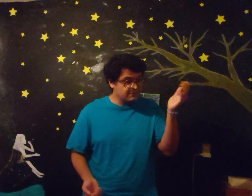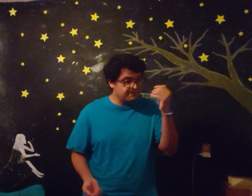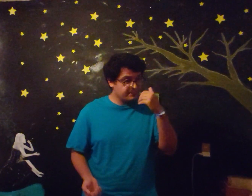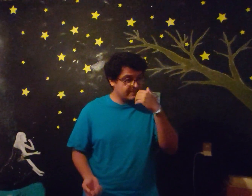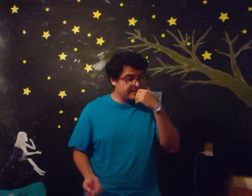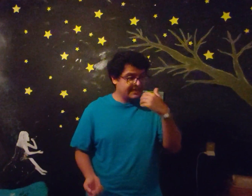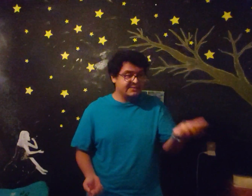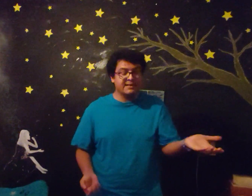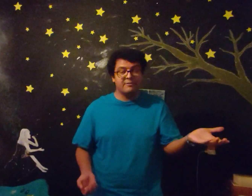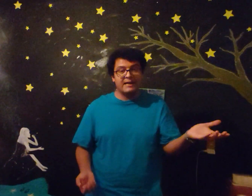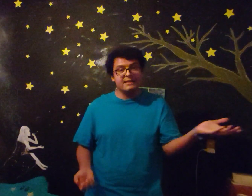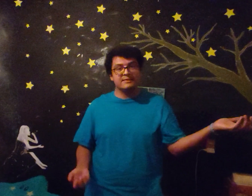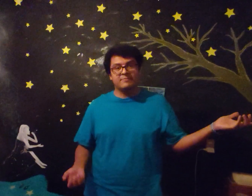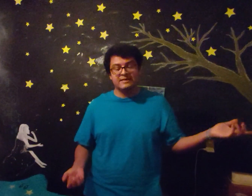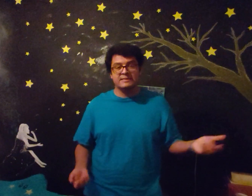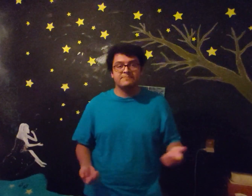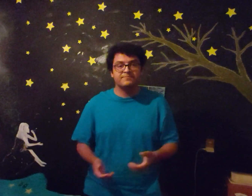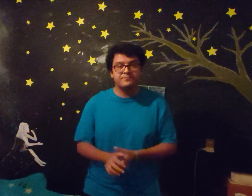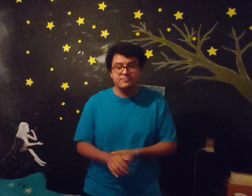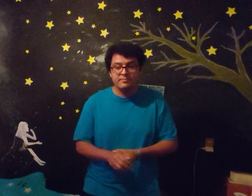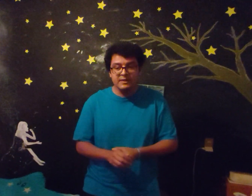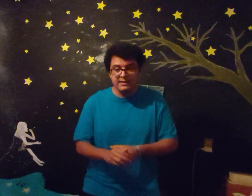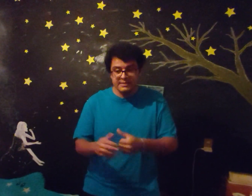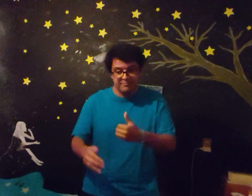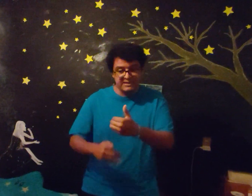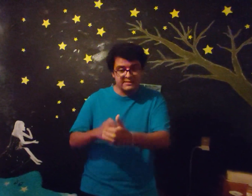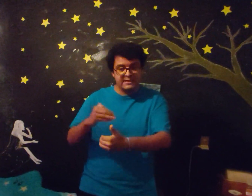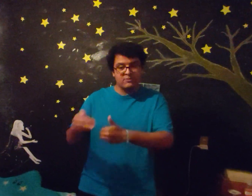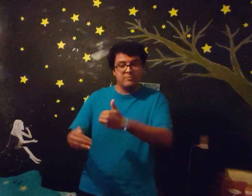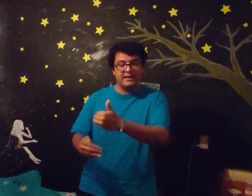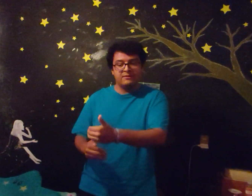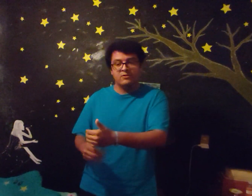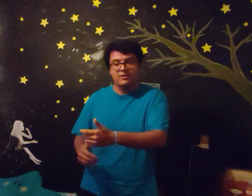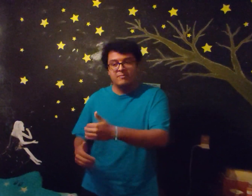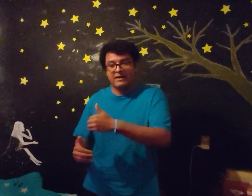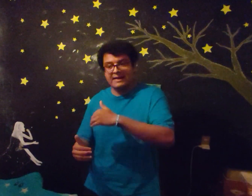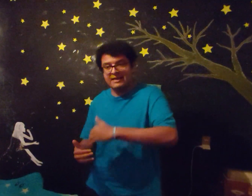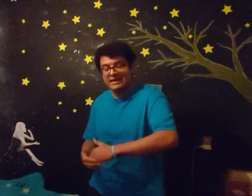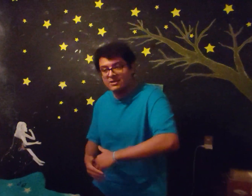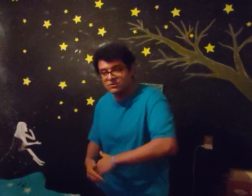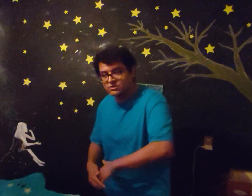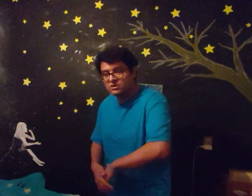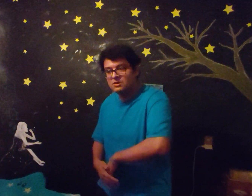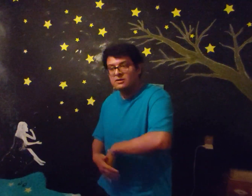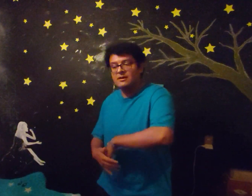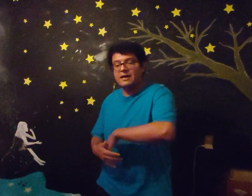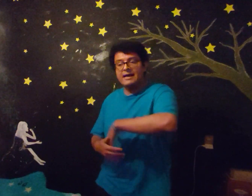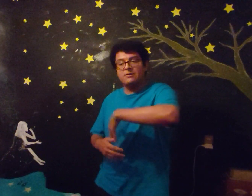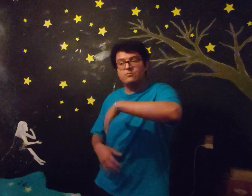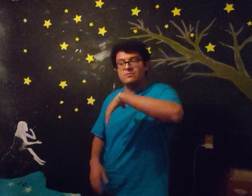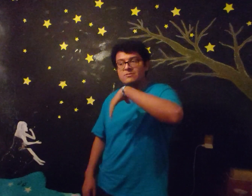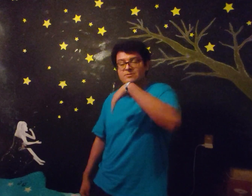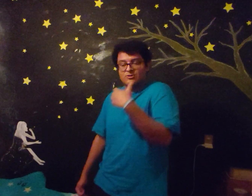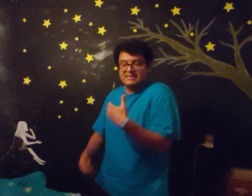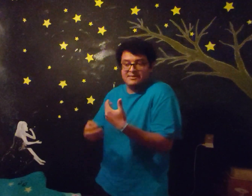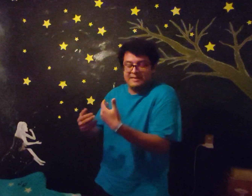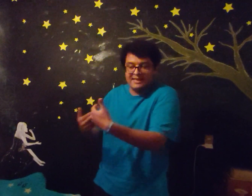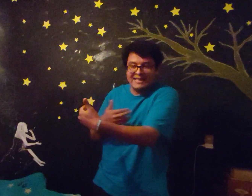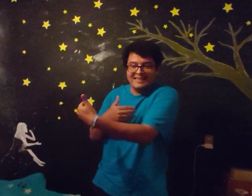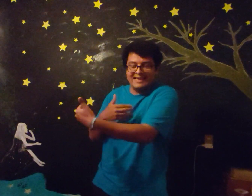De casi quebrar y desaparecer Así que apenas se está recuperando Para que ellos hagan un... O sea, si venían de